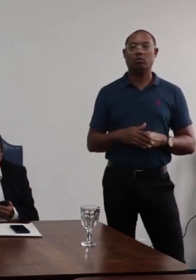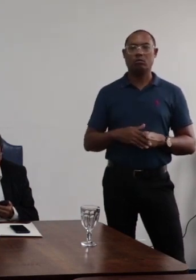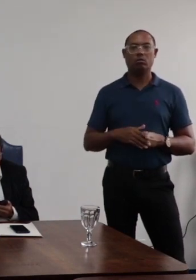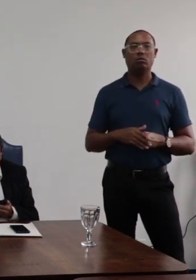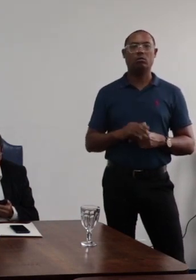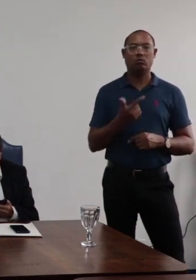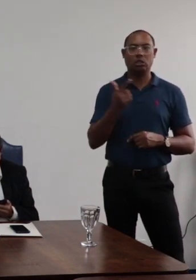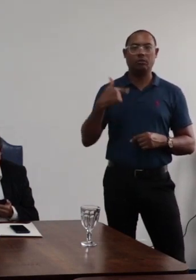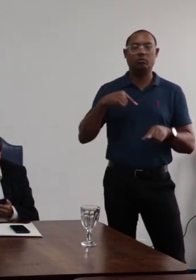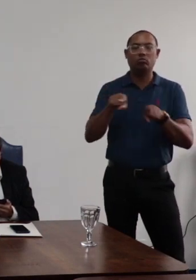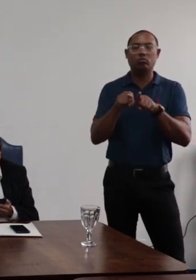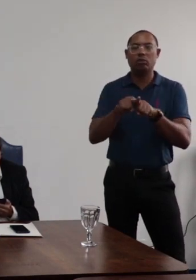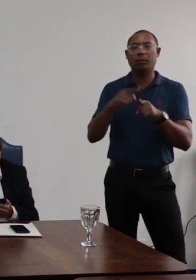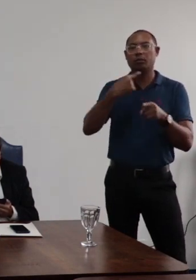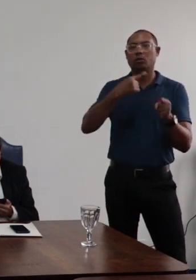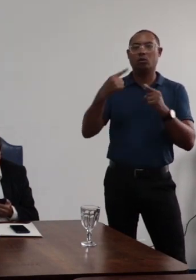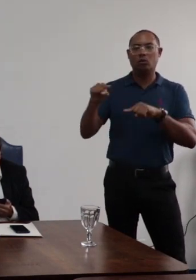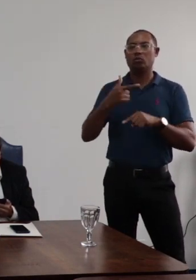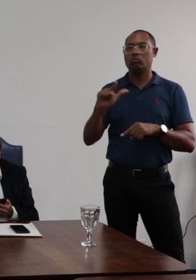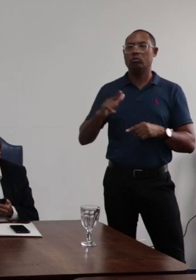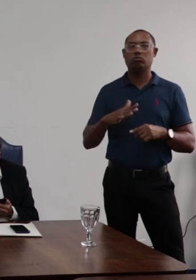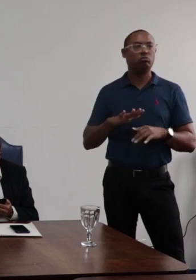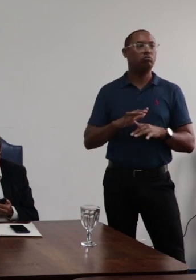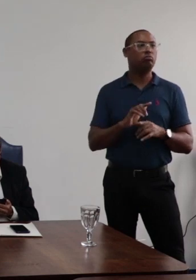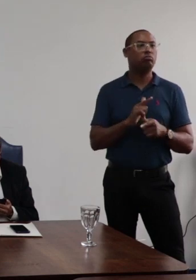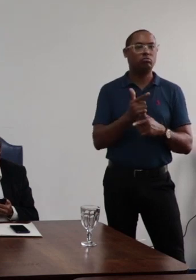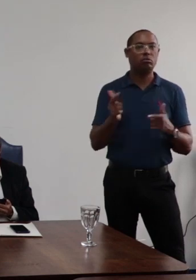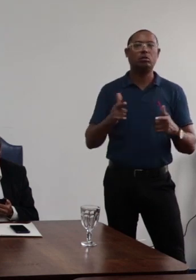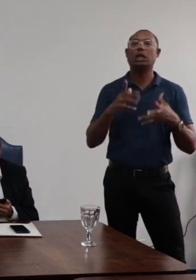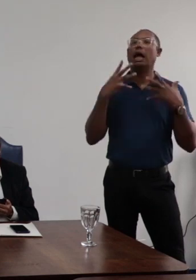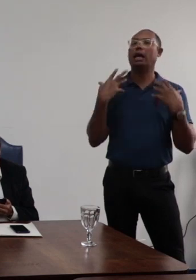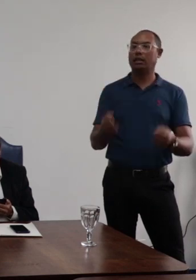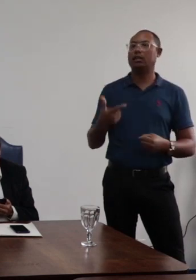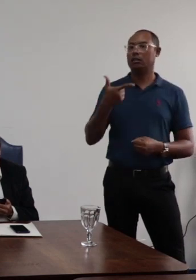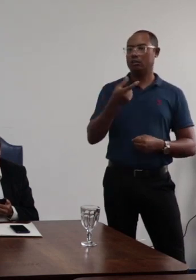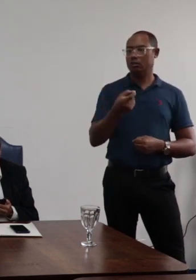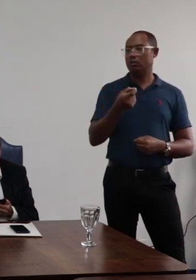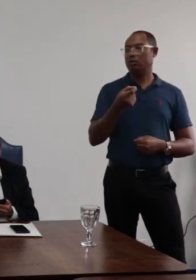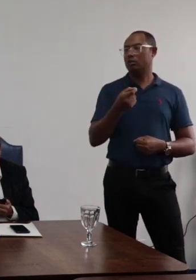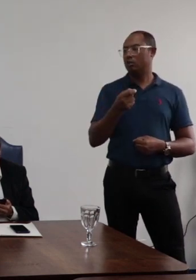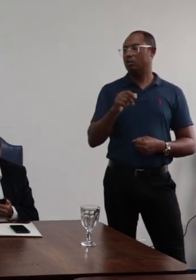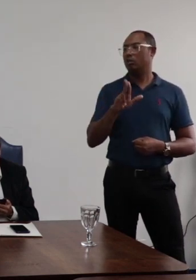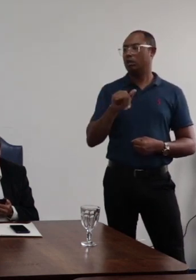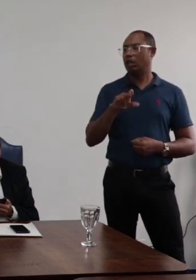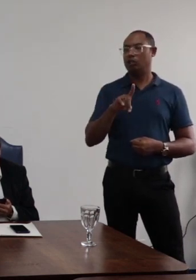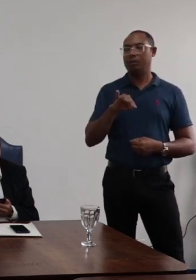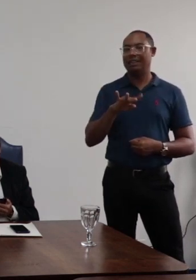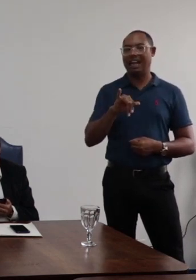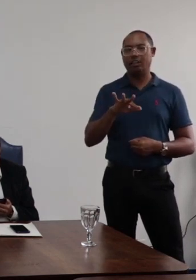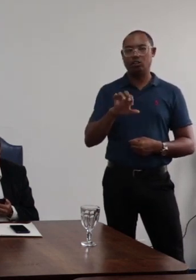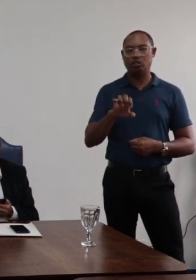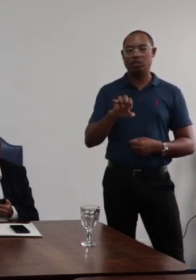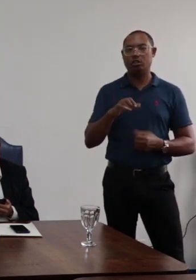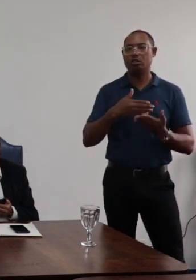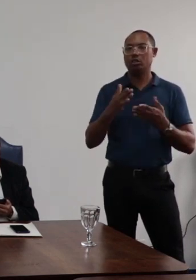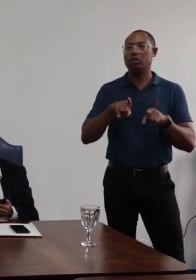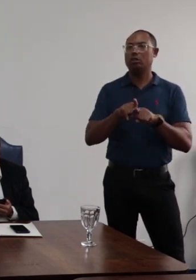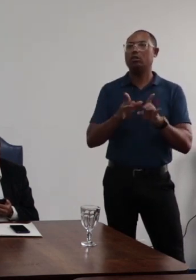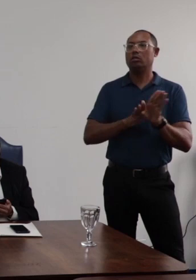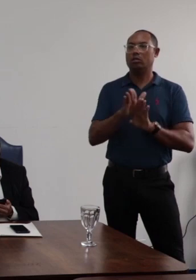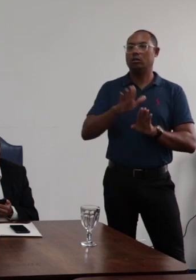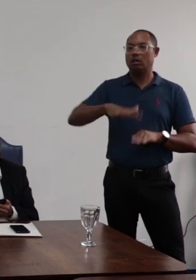abstenções por favor se manifeste não há. Aprovado por 20 votos a unanimidade dos conselheiros e